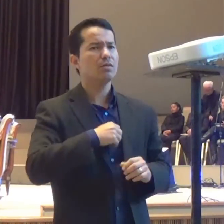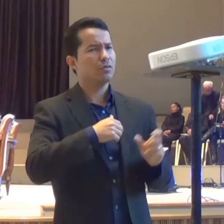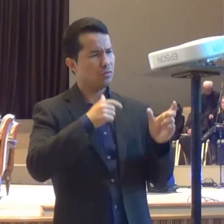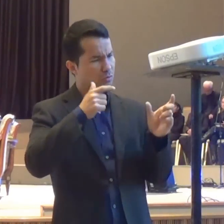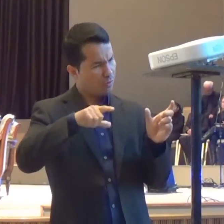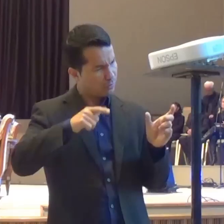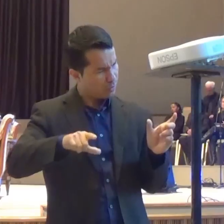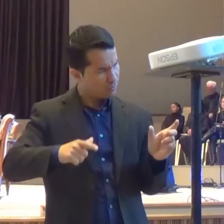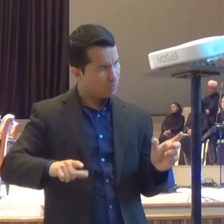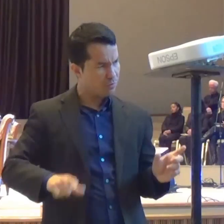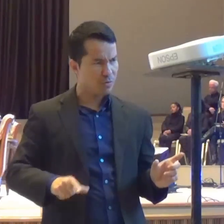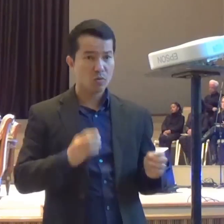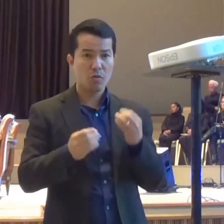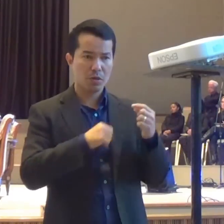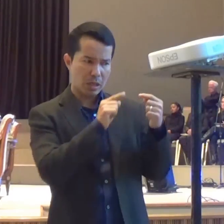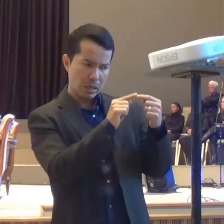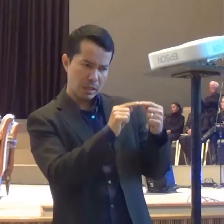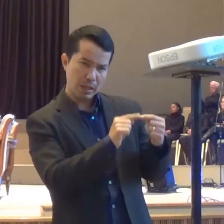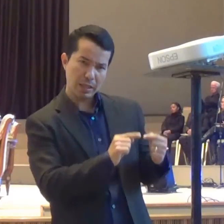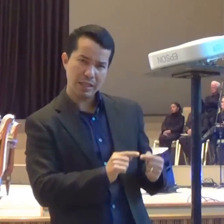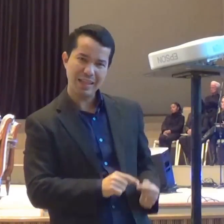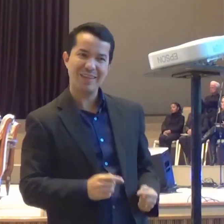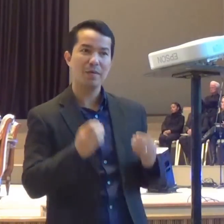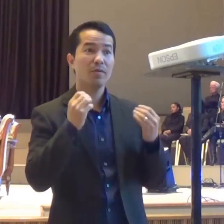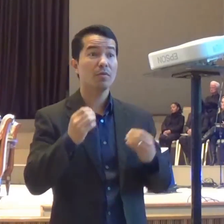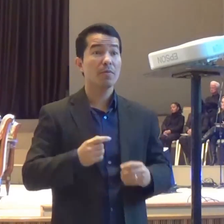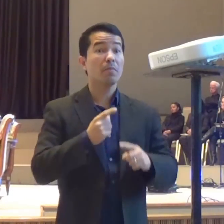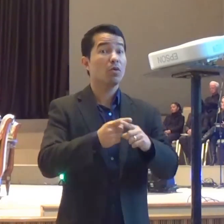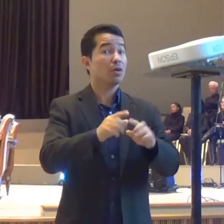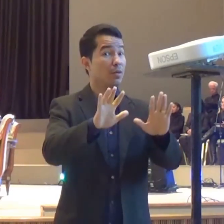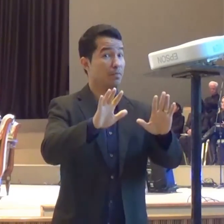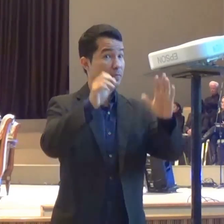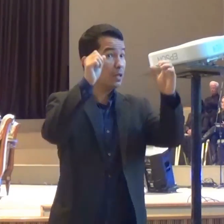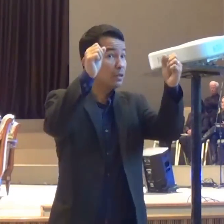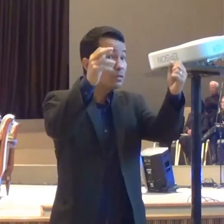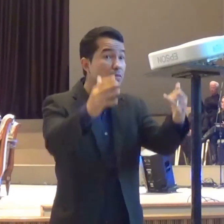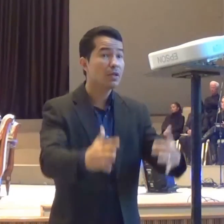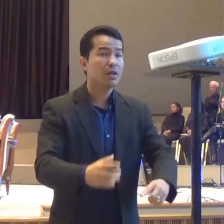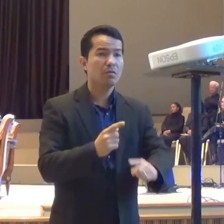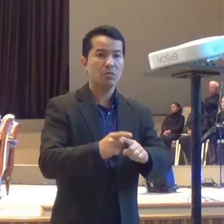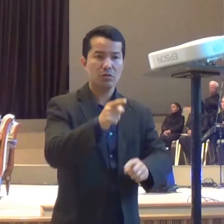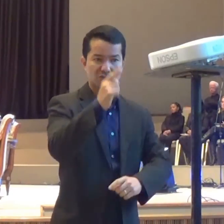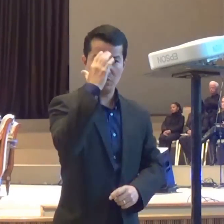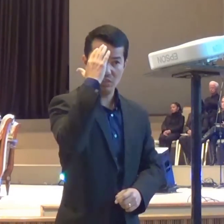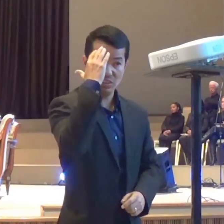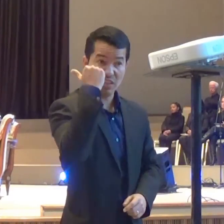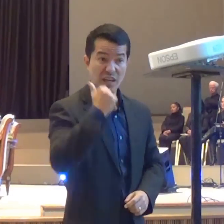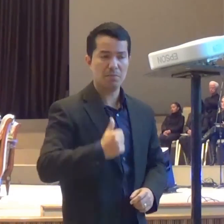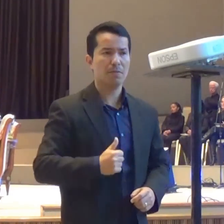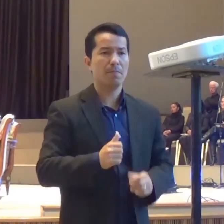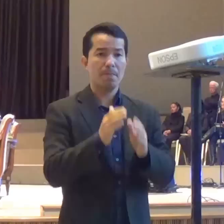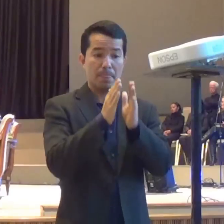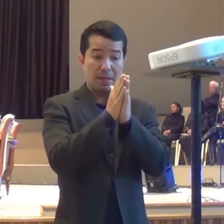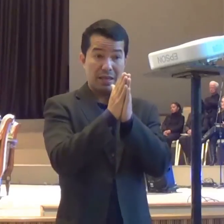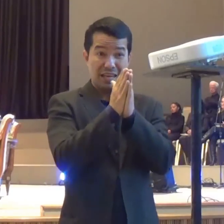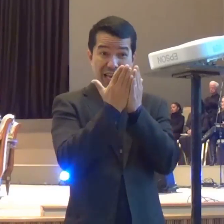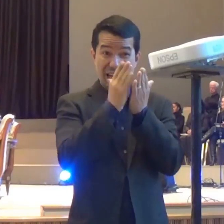é repetida Porque a Bíblia foi escrita dentro da